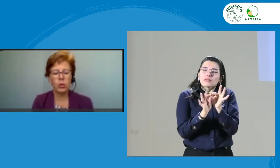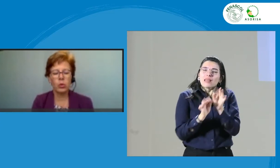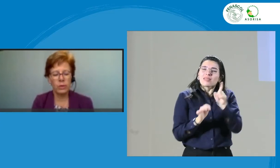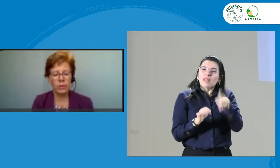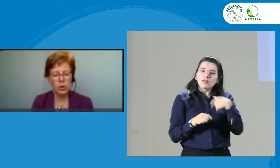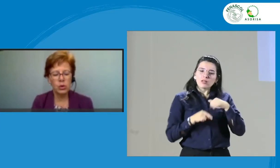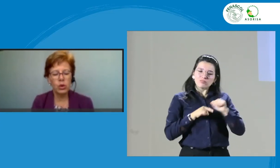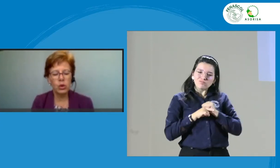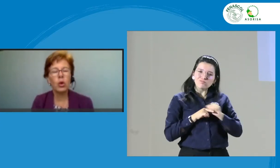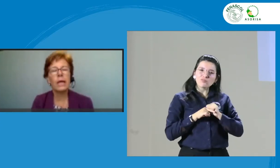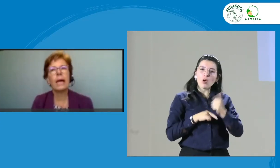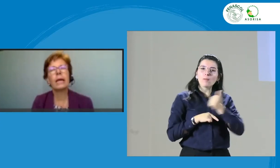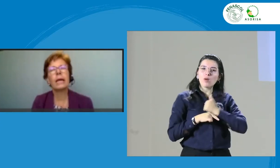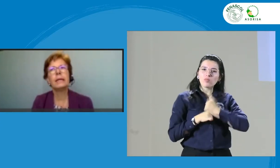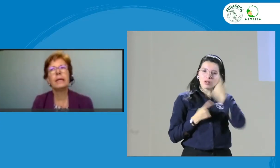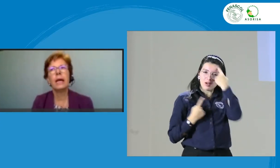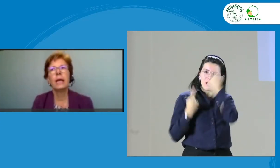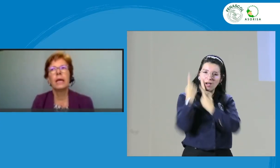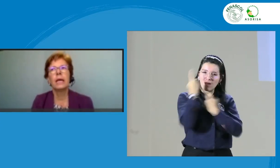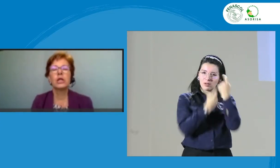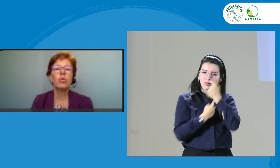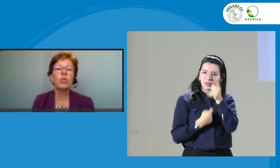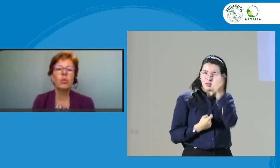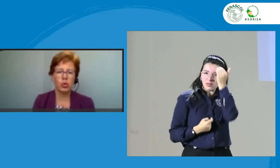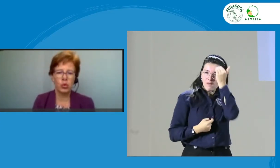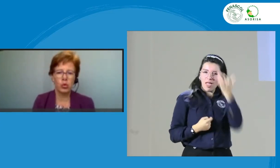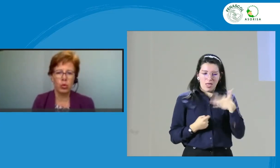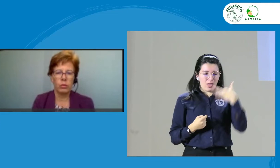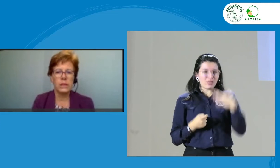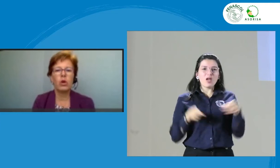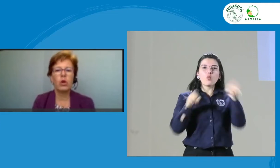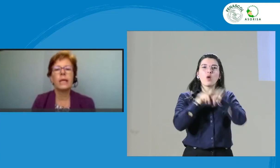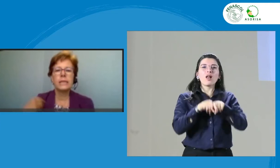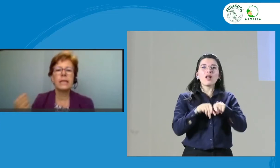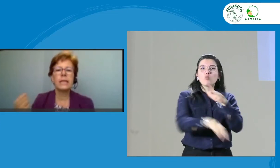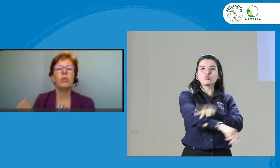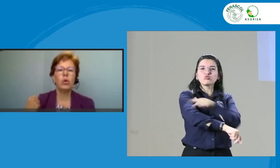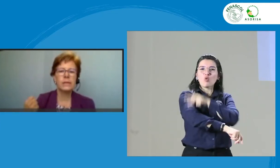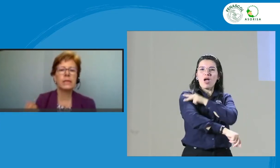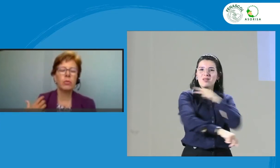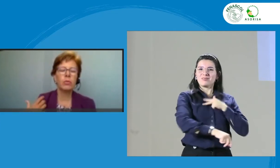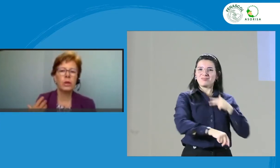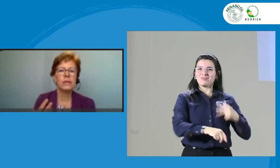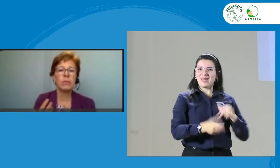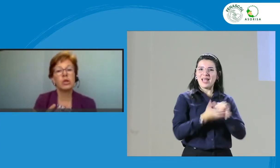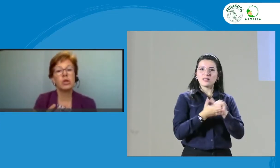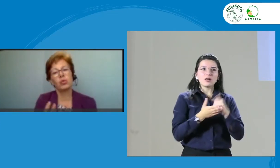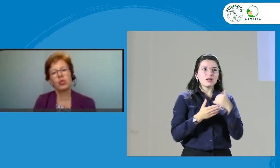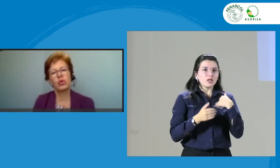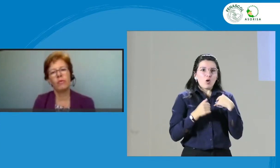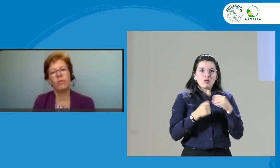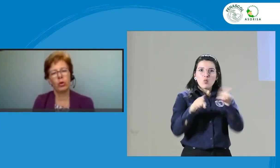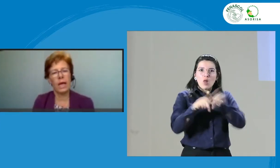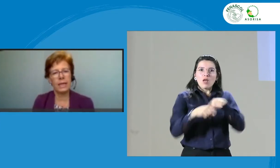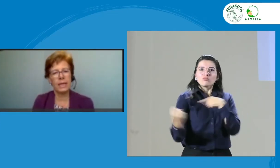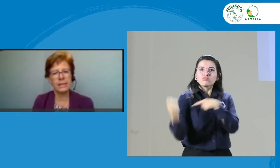autorreflexión. Yo digo que la ética es como un músculo. Si lo ejercitamos, lo ejercitamos, lo ejercitamos, el músculo se fortalece,